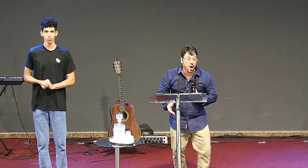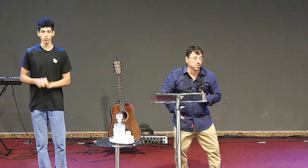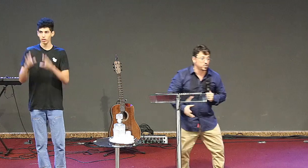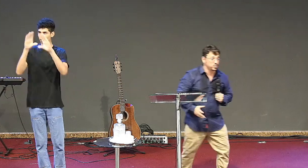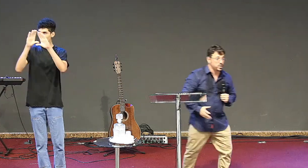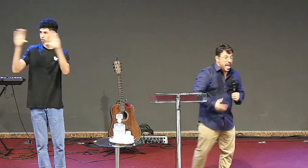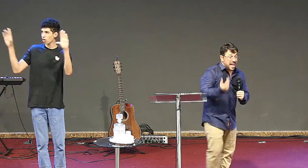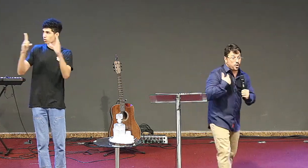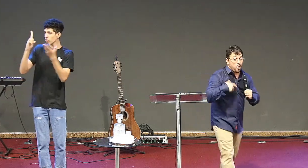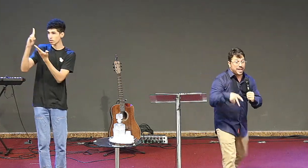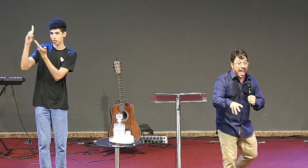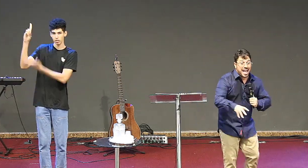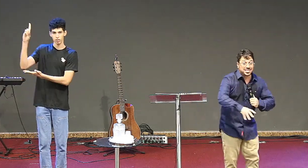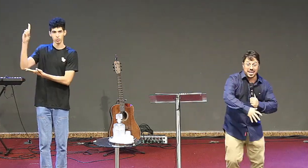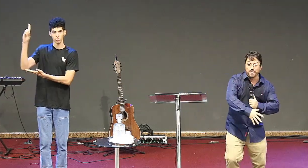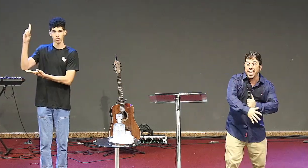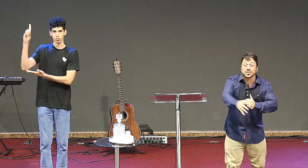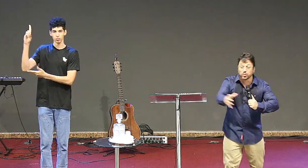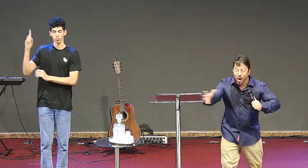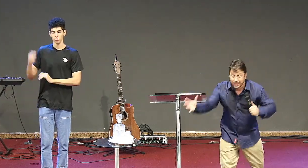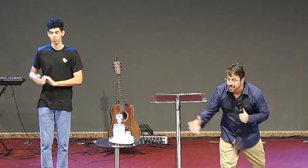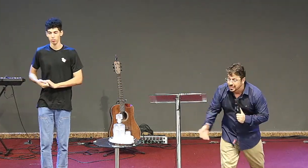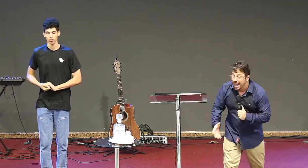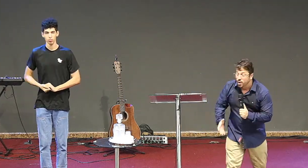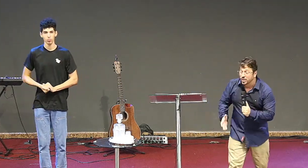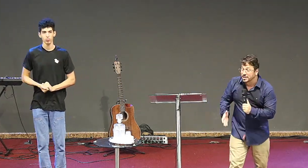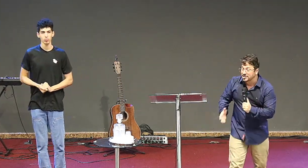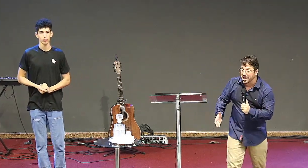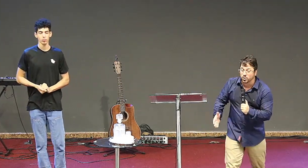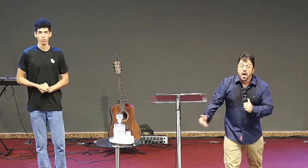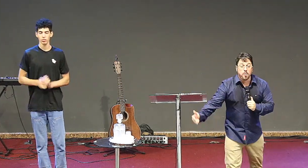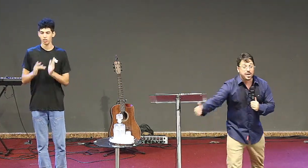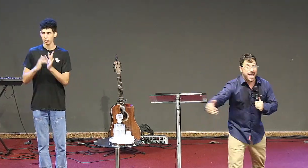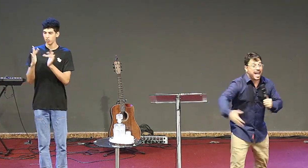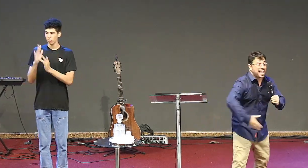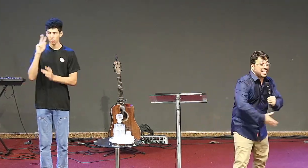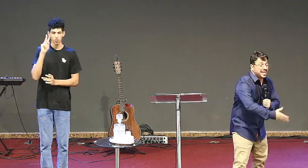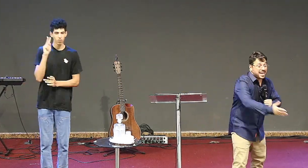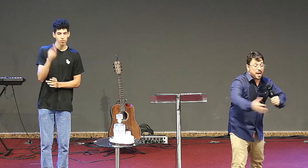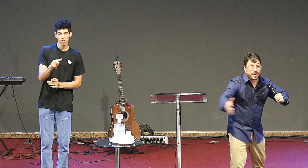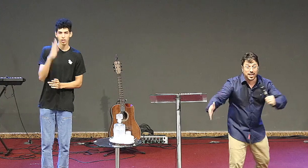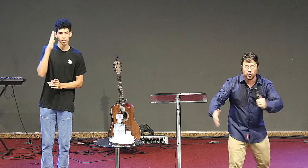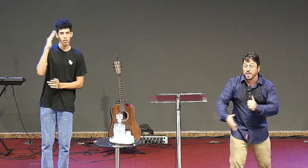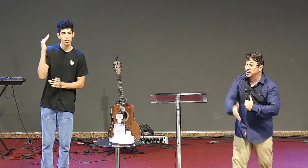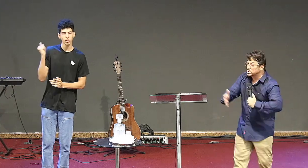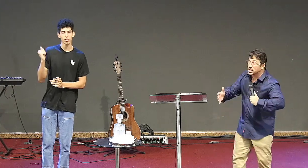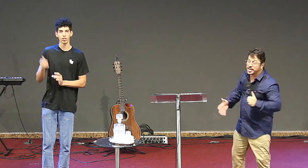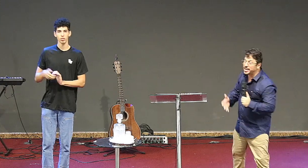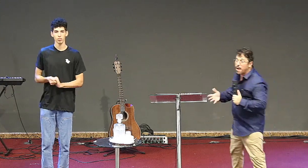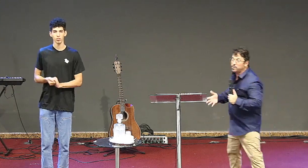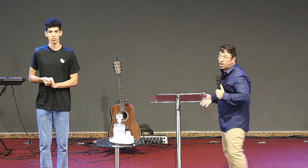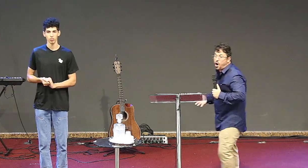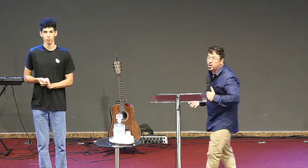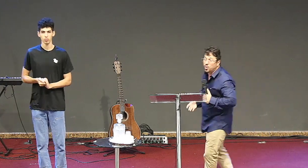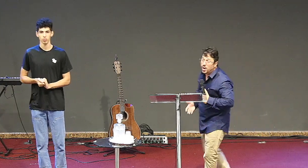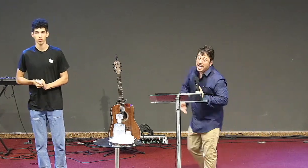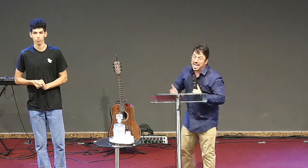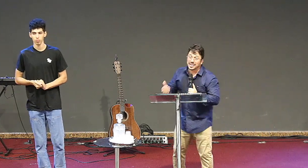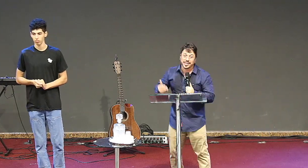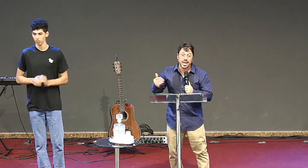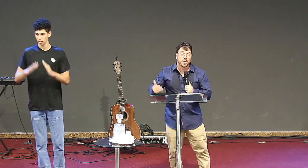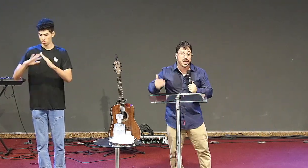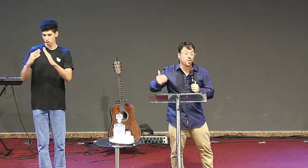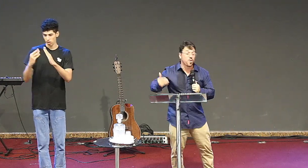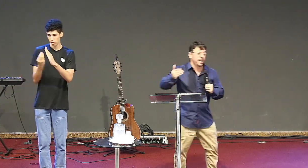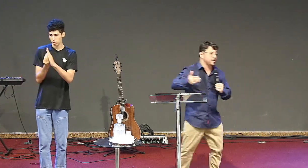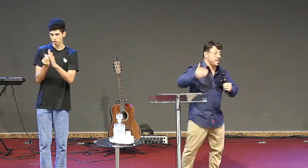Deus Ele conhece Ele vê as coisas que estão acontecendo porque é aquele que caminha no meio dos candelabros de ouro e